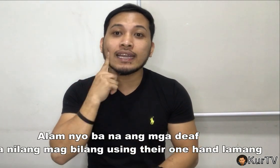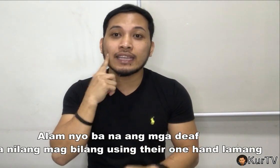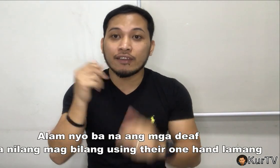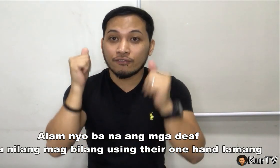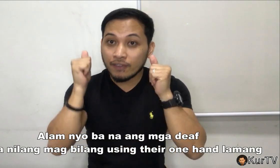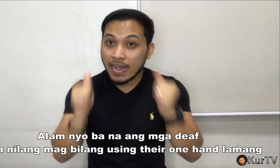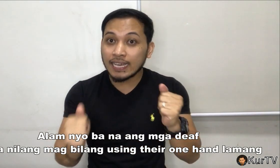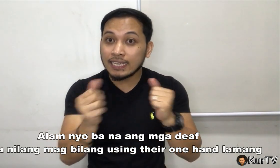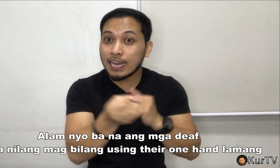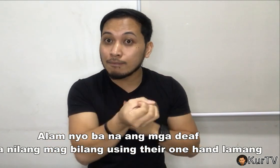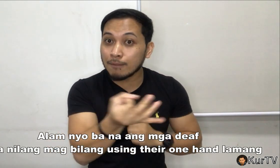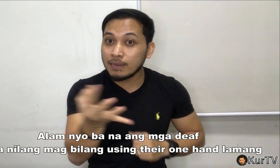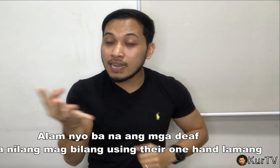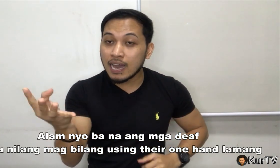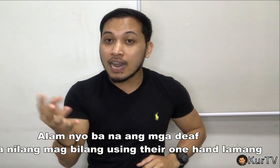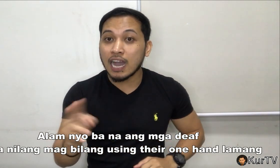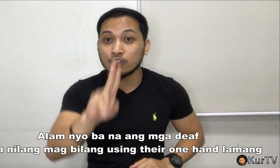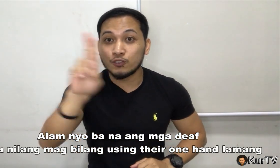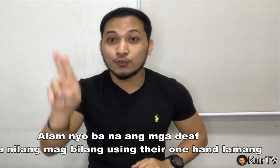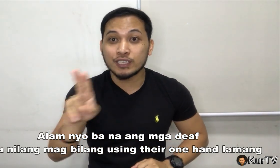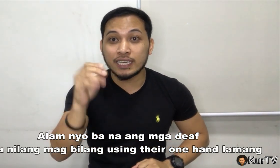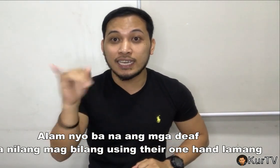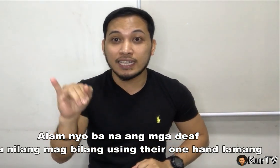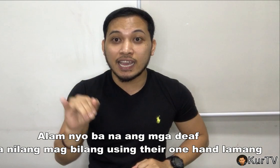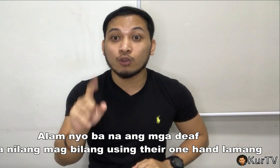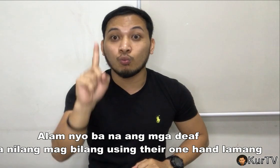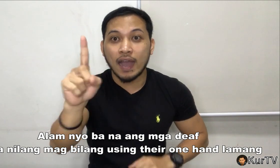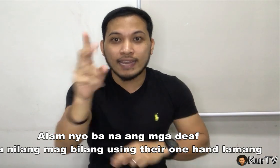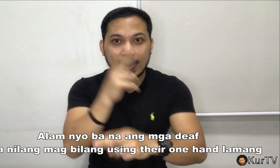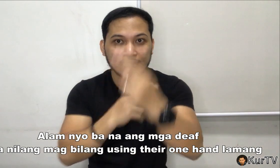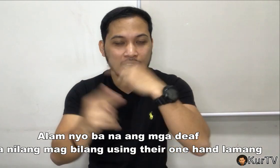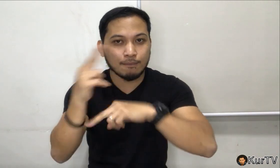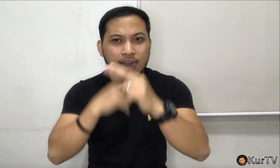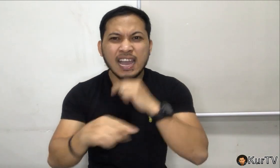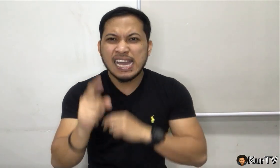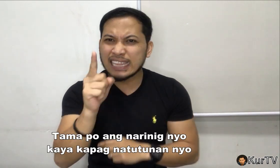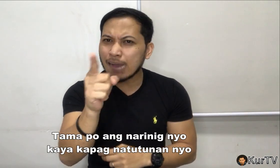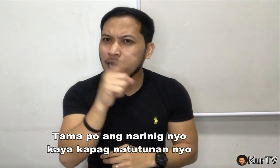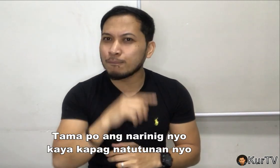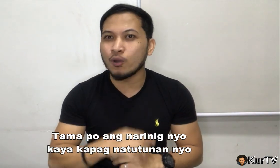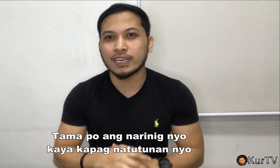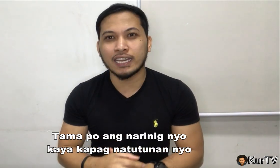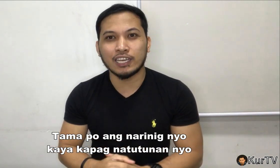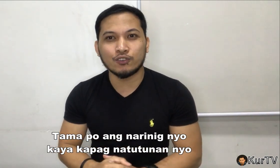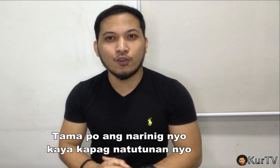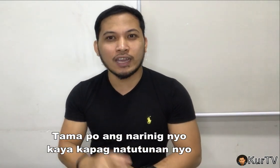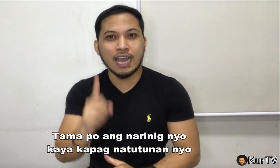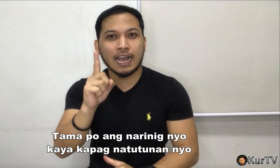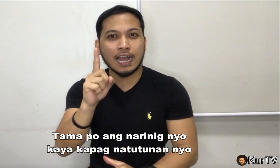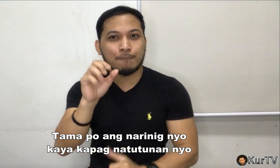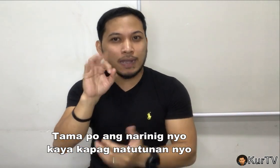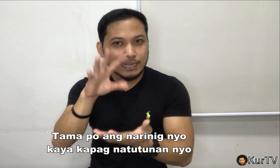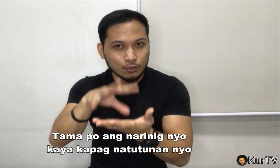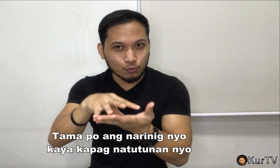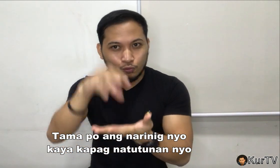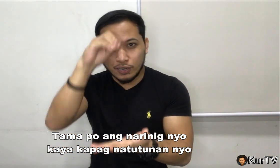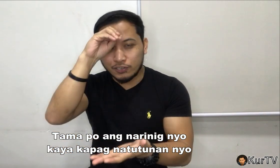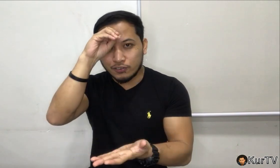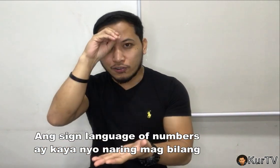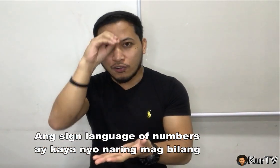mga deaf, kaya nilang magbilang using their one hand lamang? Tama po ang narinig nyo. So, kaya kapag natutunan nyo